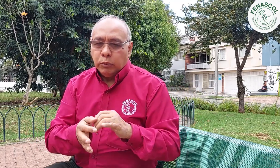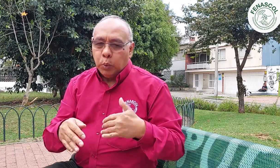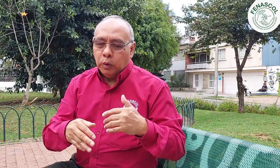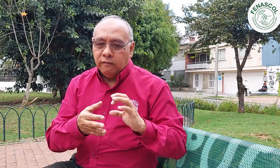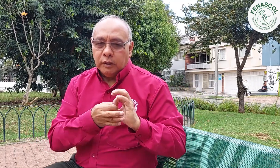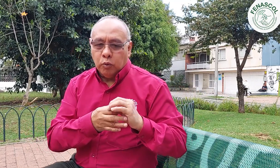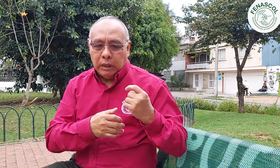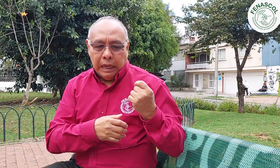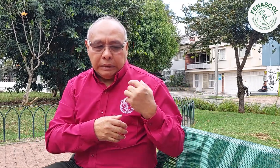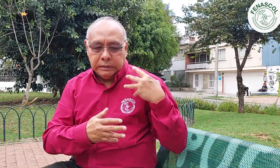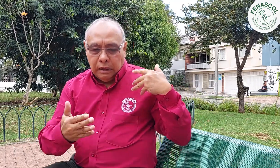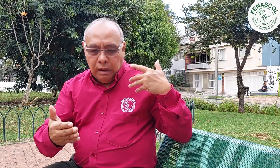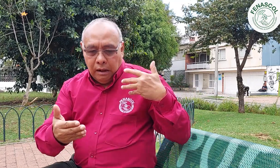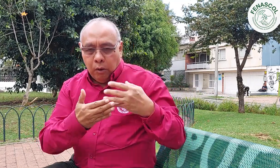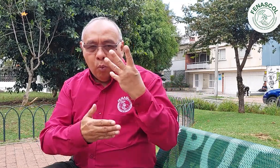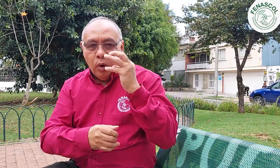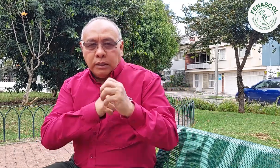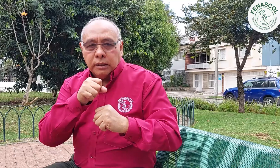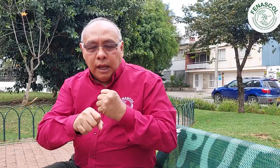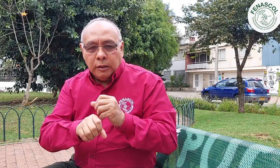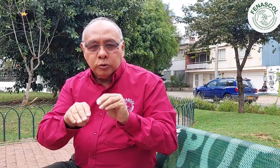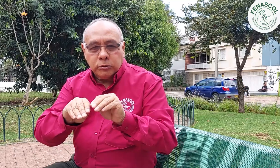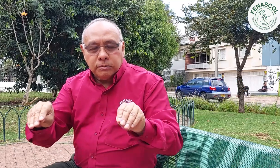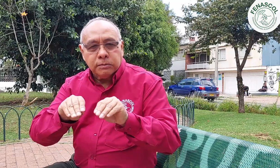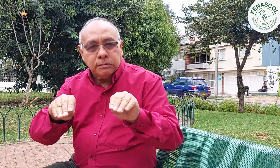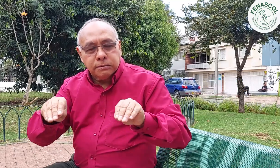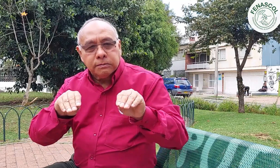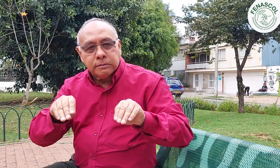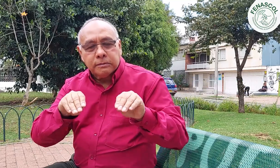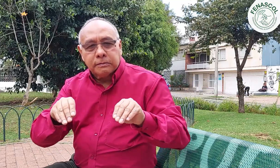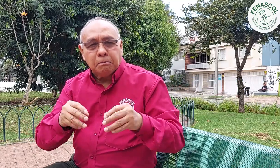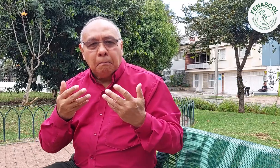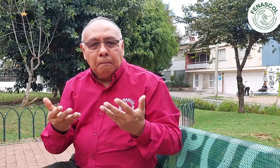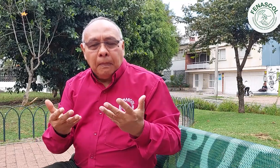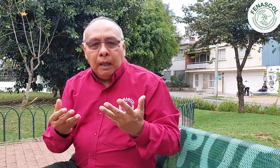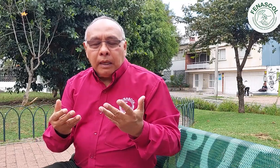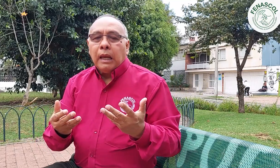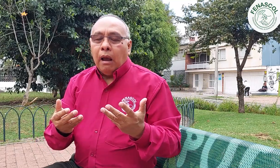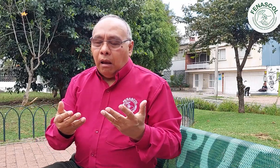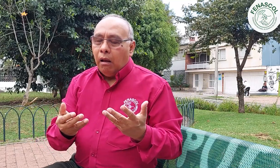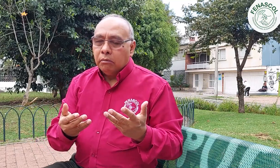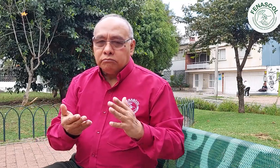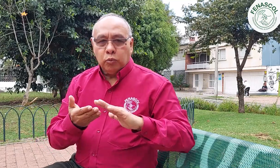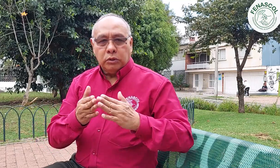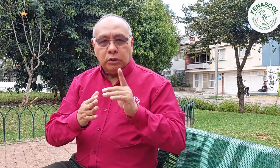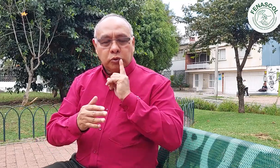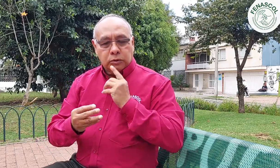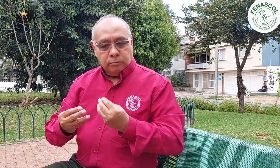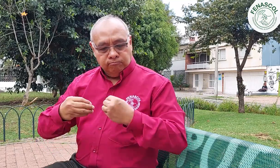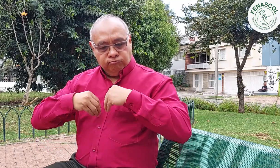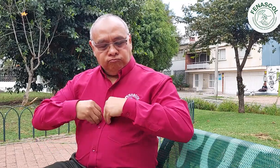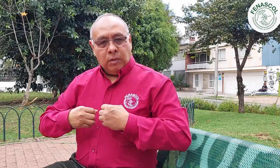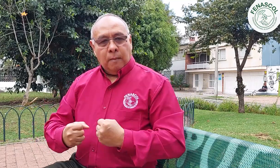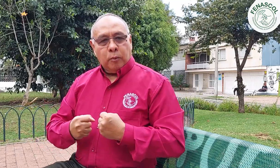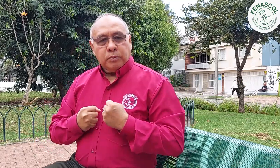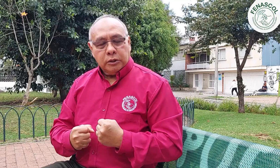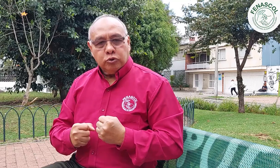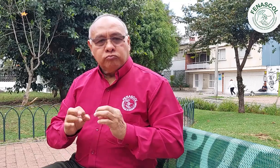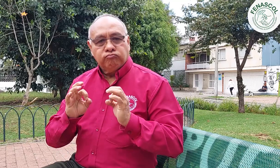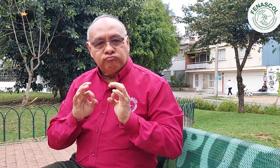señas, entre otros temas más. Los procesos de formación que ha brindado la federación desde hace casi 40 años responden a compartir